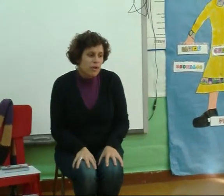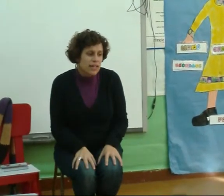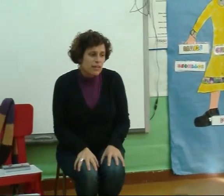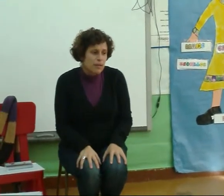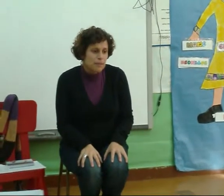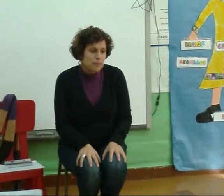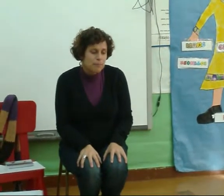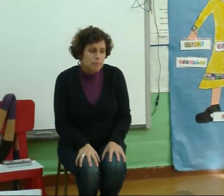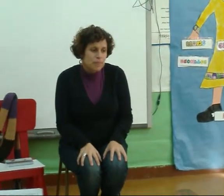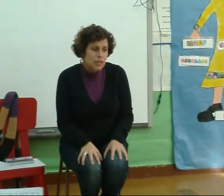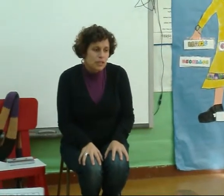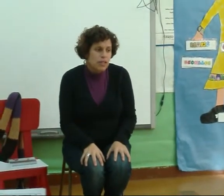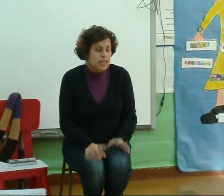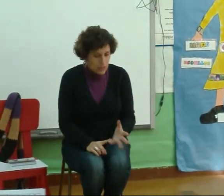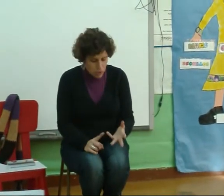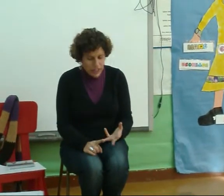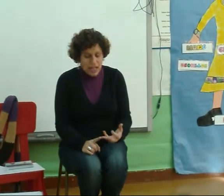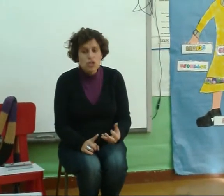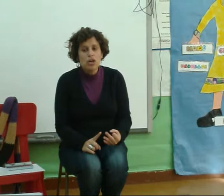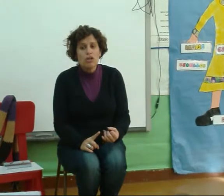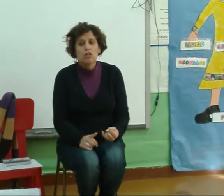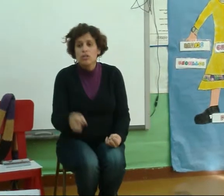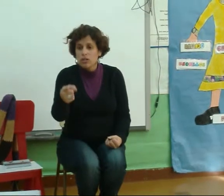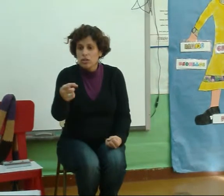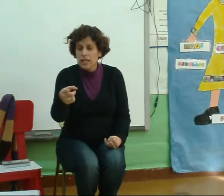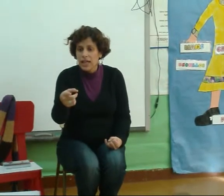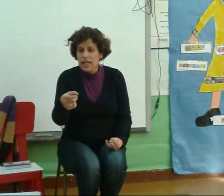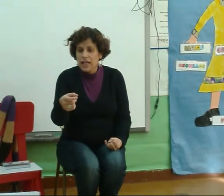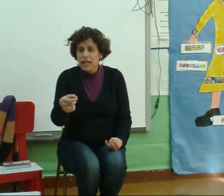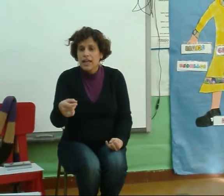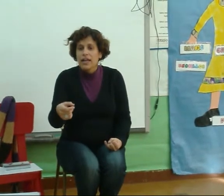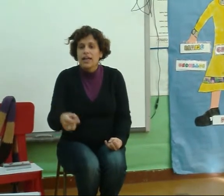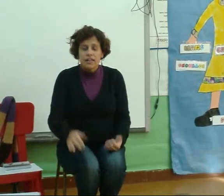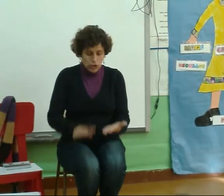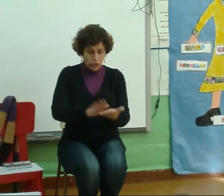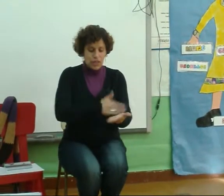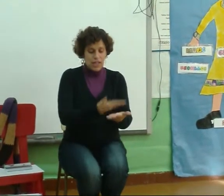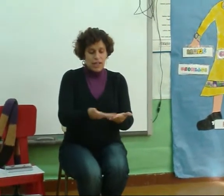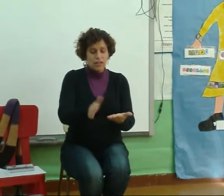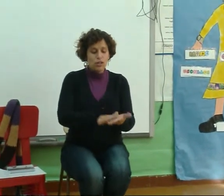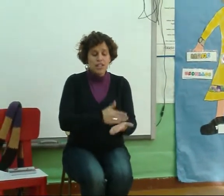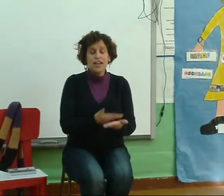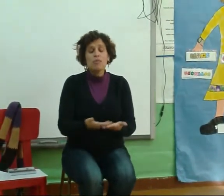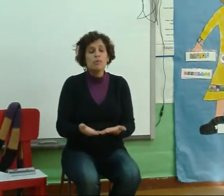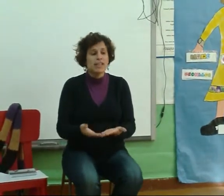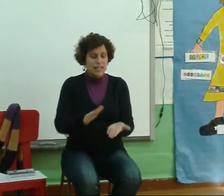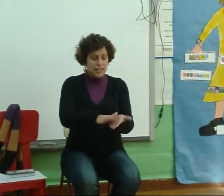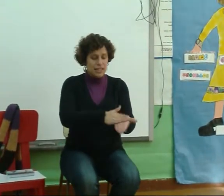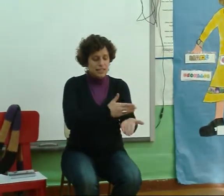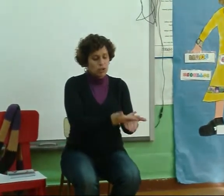un bocata? ver Xamón Xamón xamón de queixo? De nocilla De nocilla Nocilla é como mantequilla Así